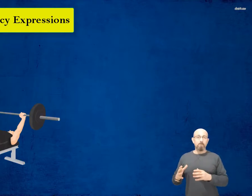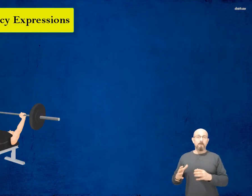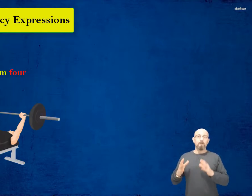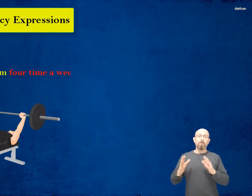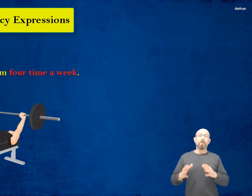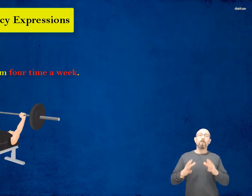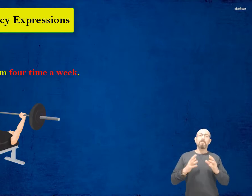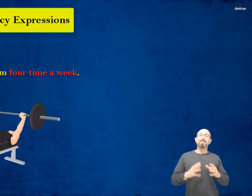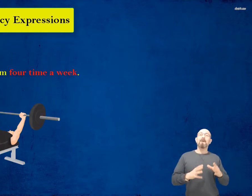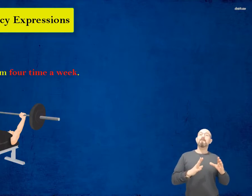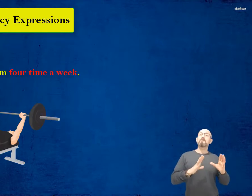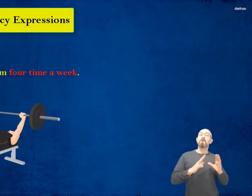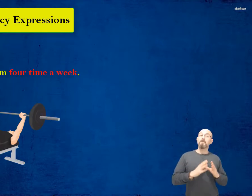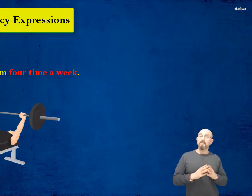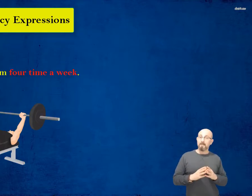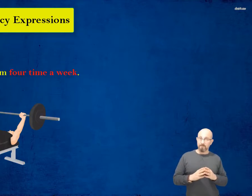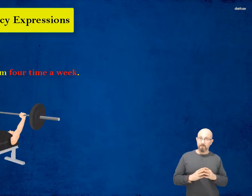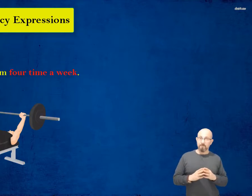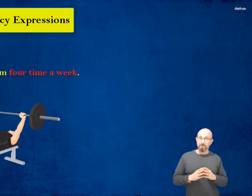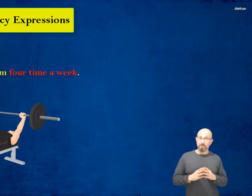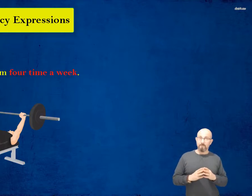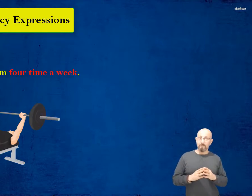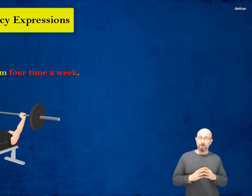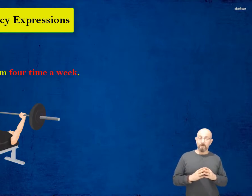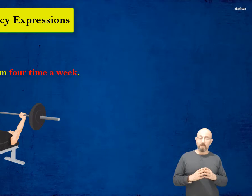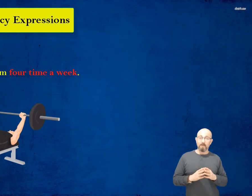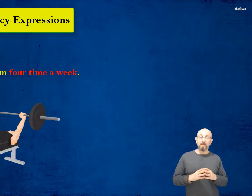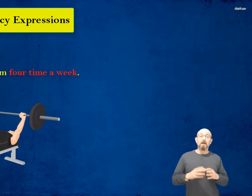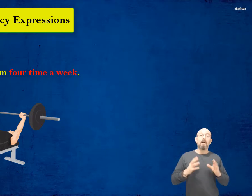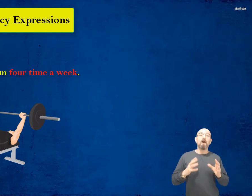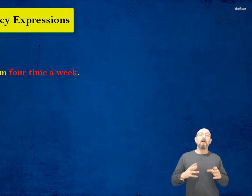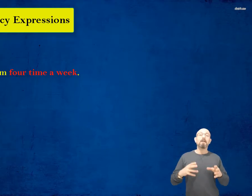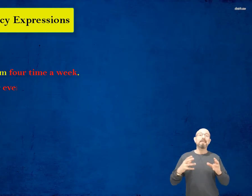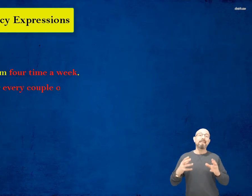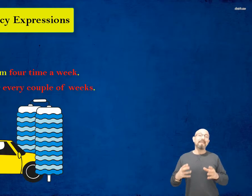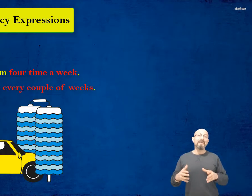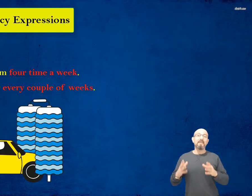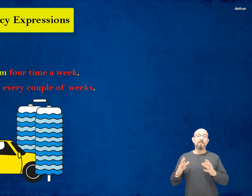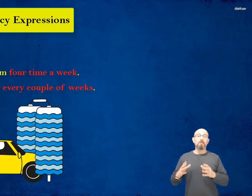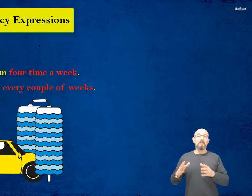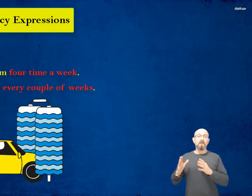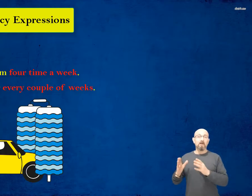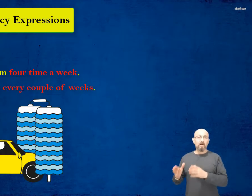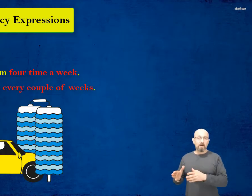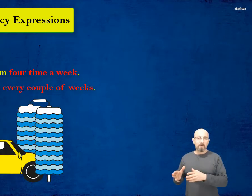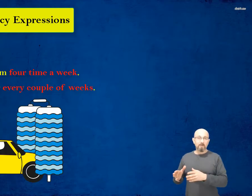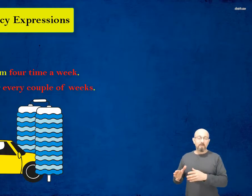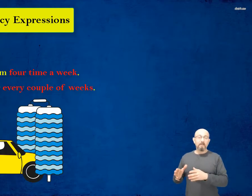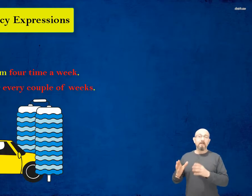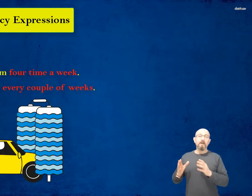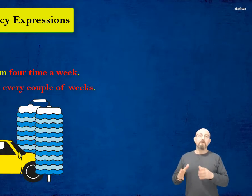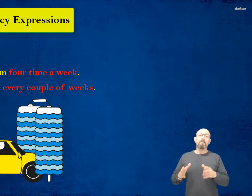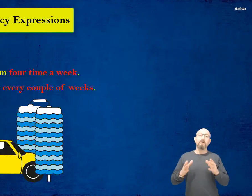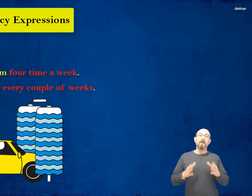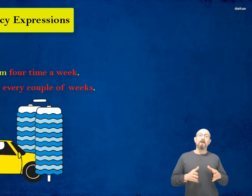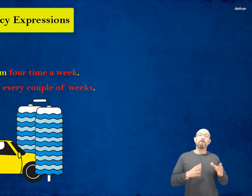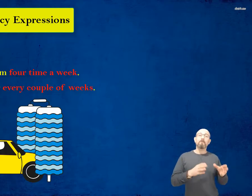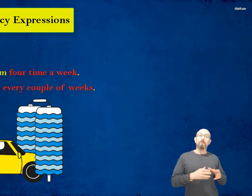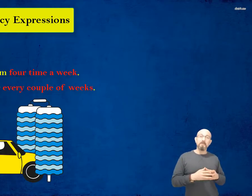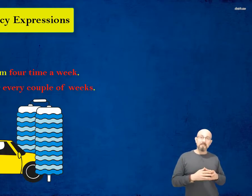four times a week أوكي؟ I clean my car every couple of weeks